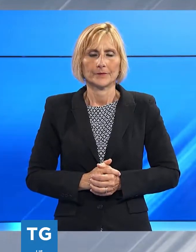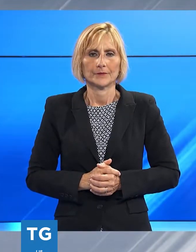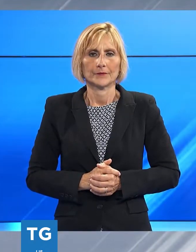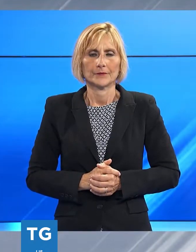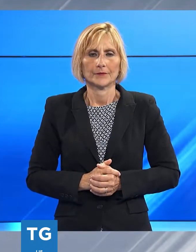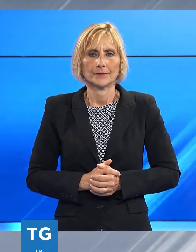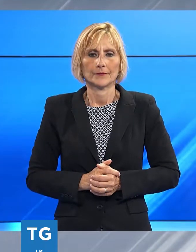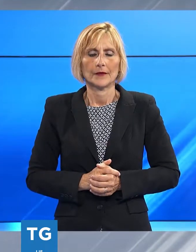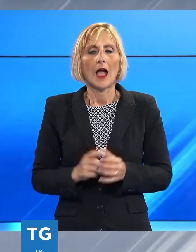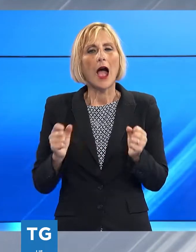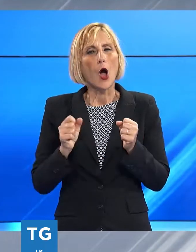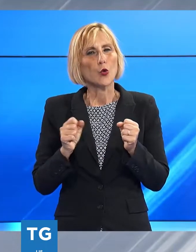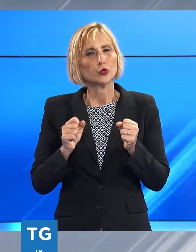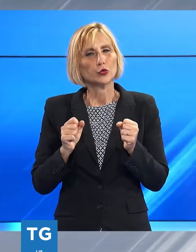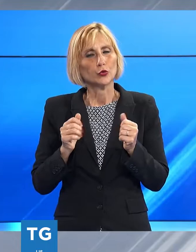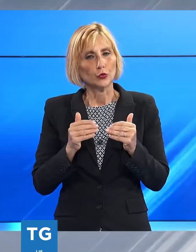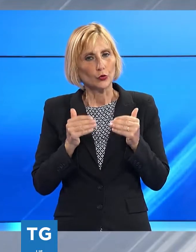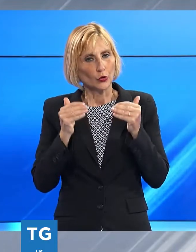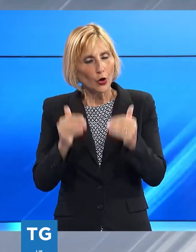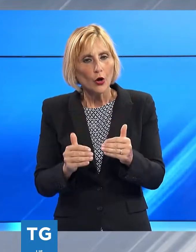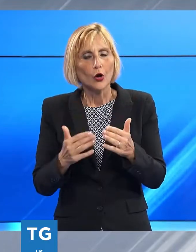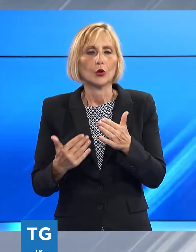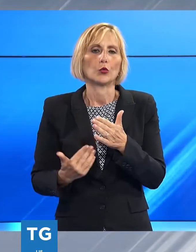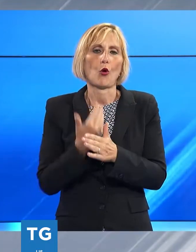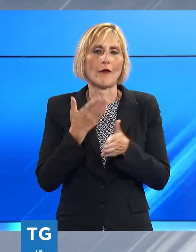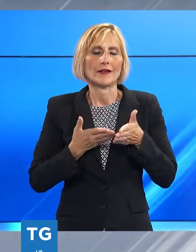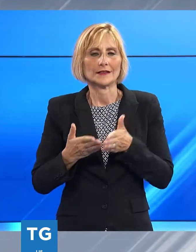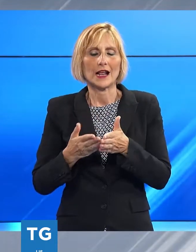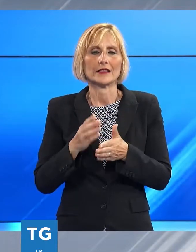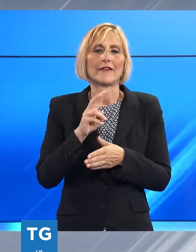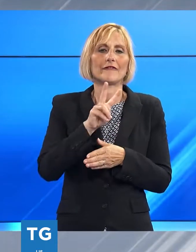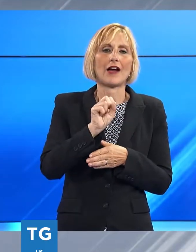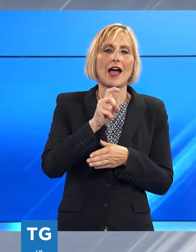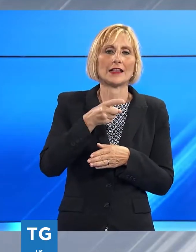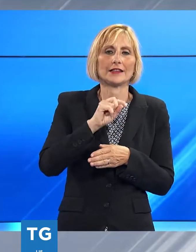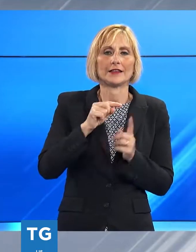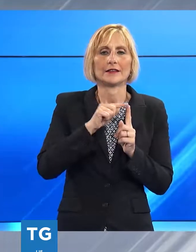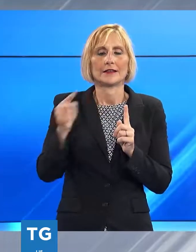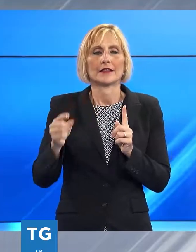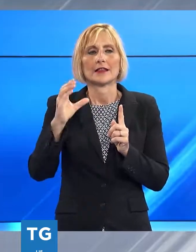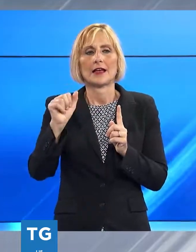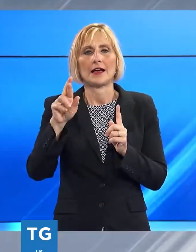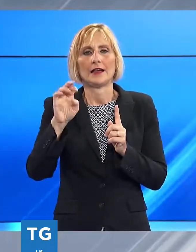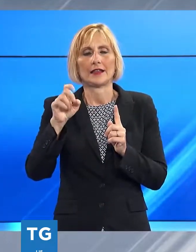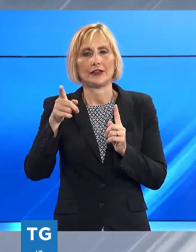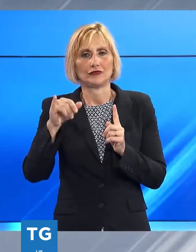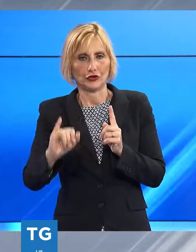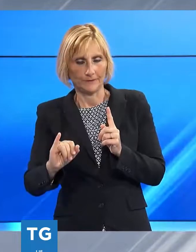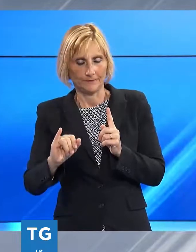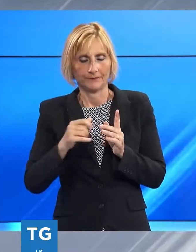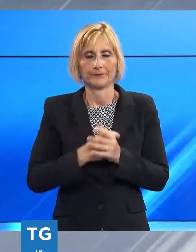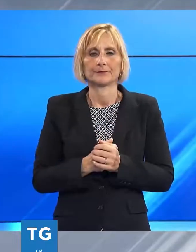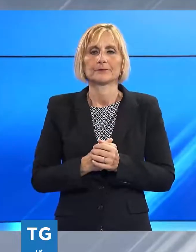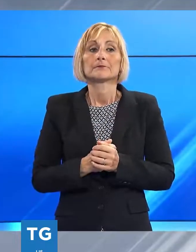Slitta all'autunno l'inaugurazione della nuova strada Vagli-Careggine andiamo in Alta Garfagnana è in fase di realizzazione la